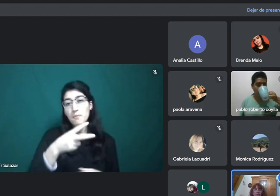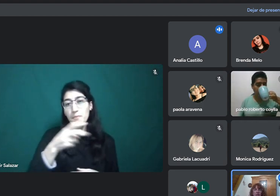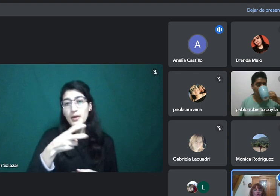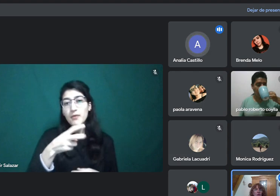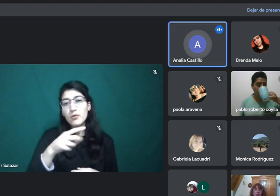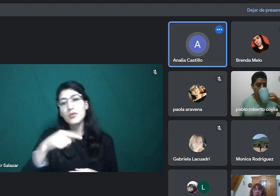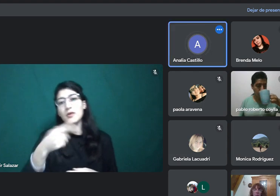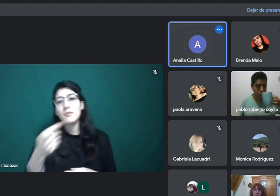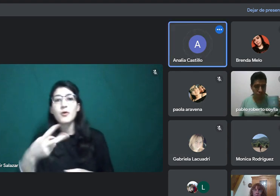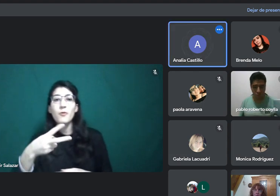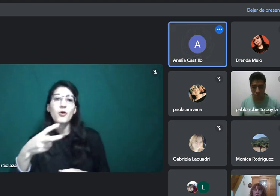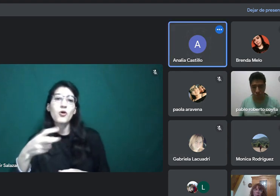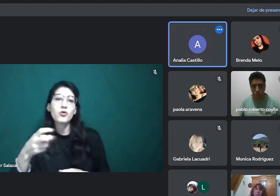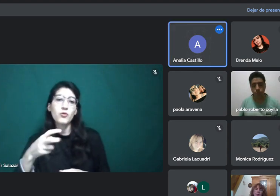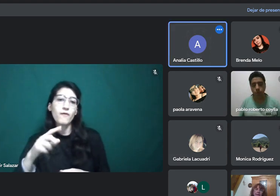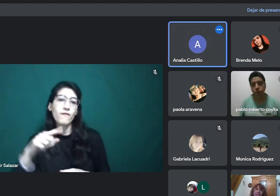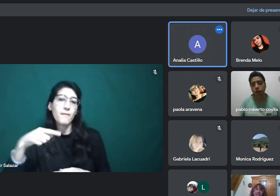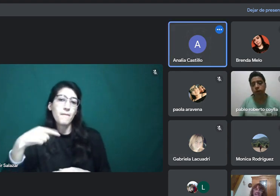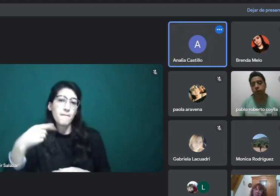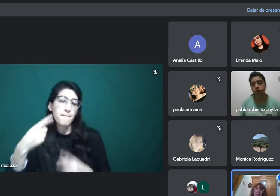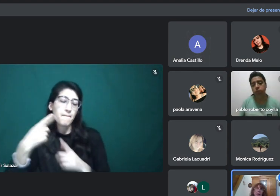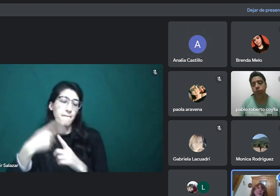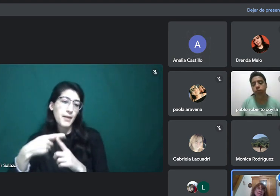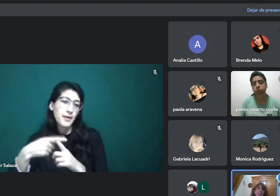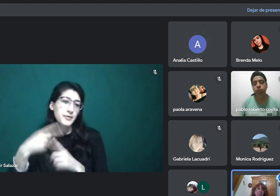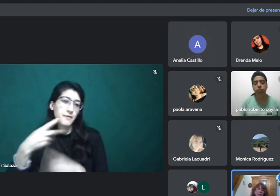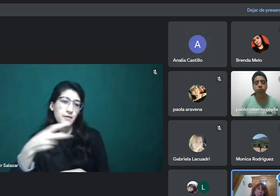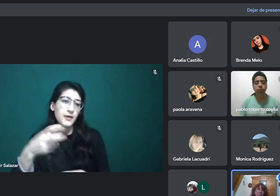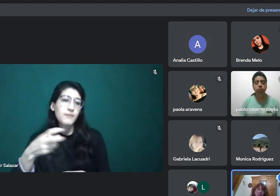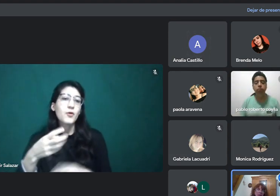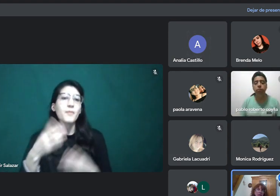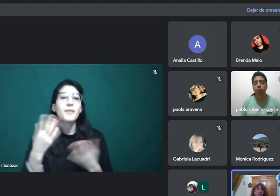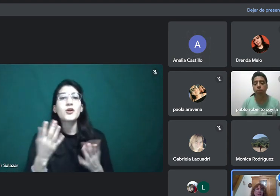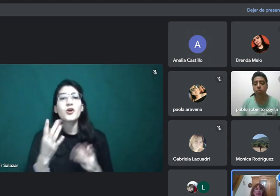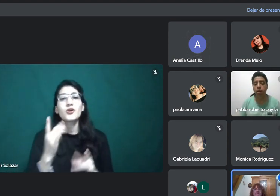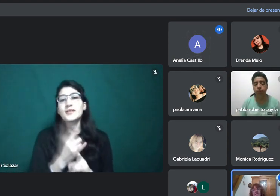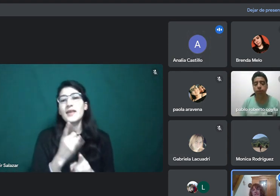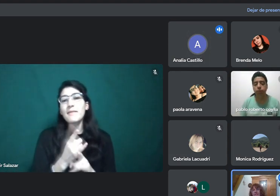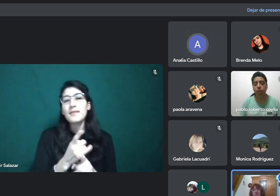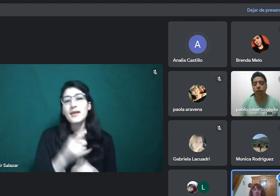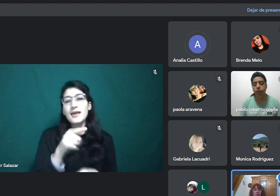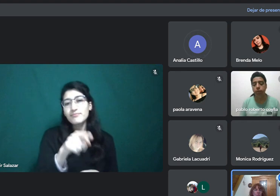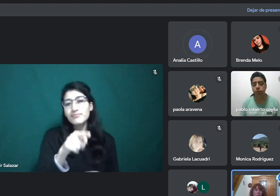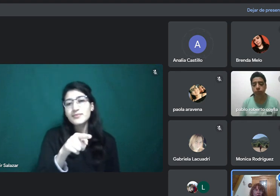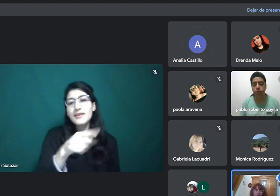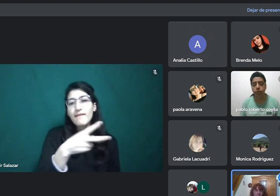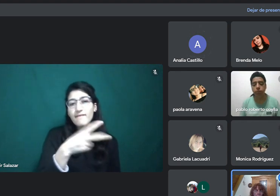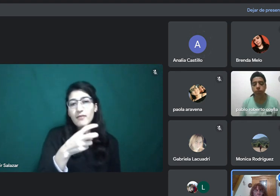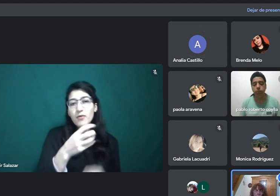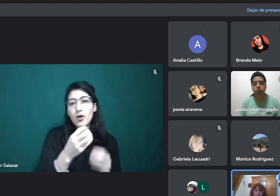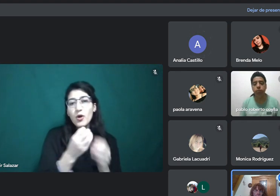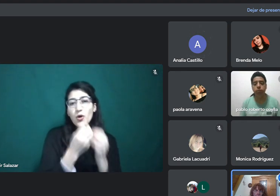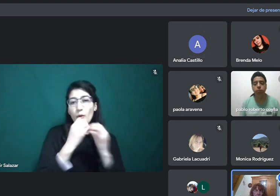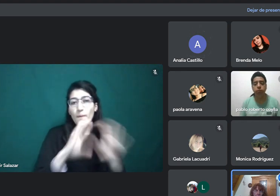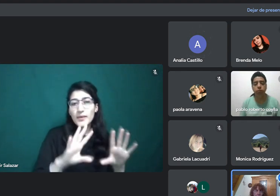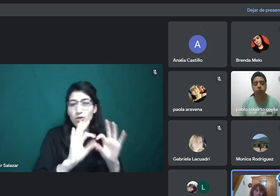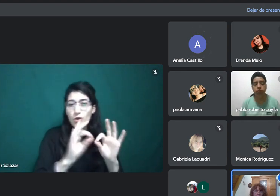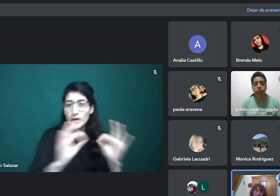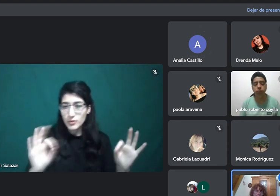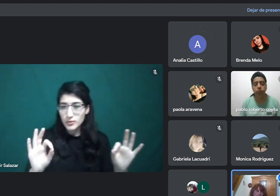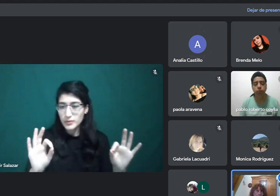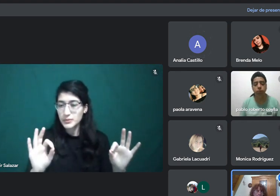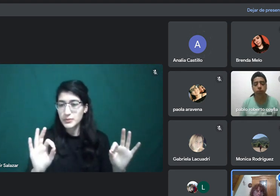seguirle dos, tres verbos, pero va a estar siempre al principio y es sinónimo, acá les pongo en el